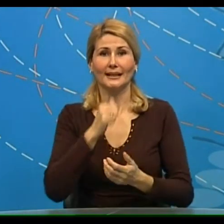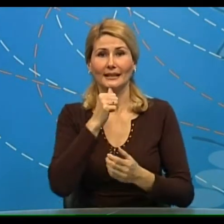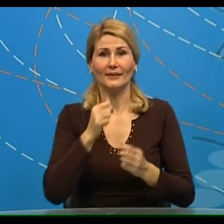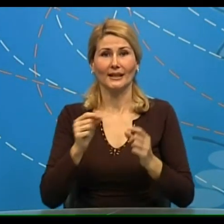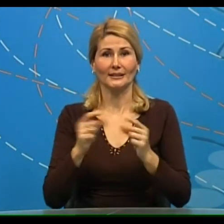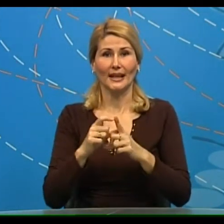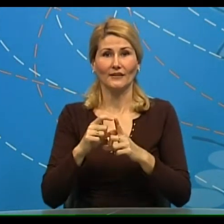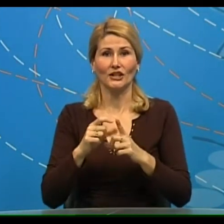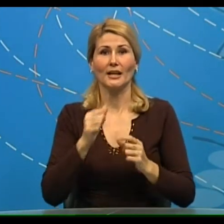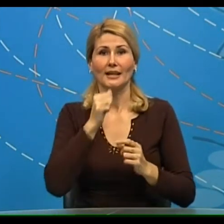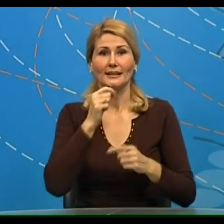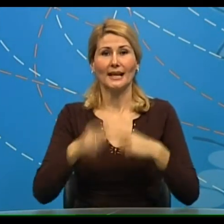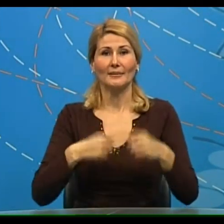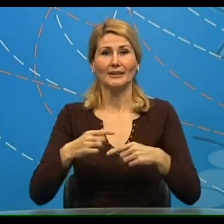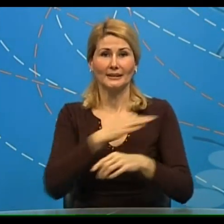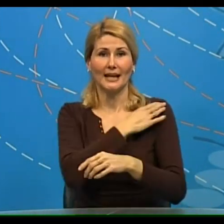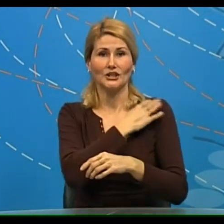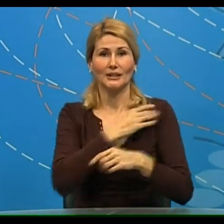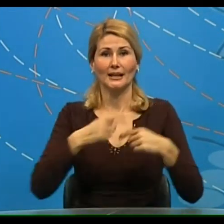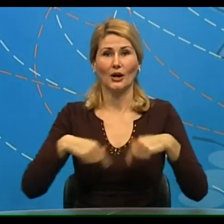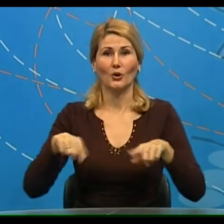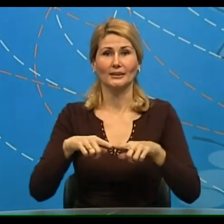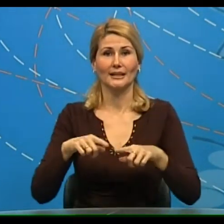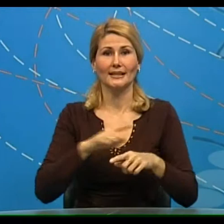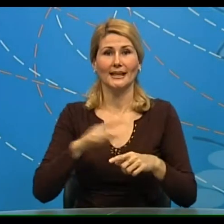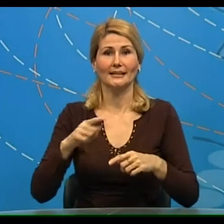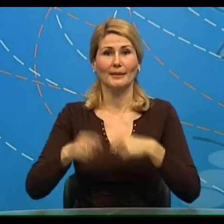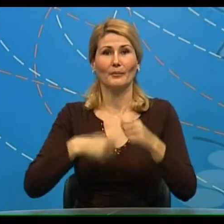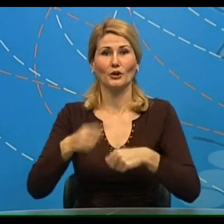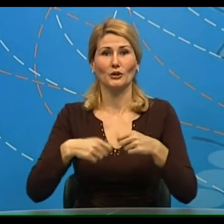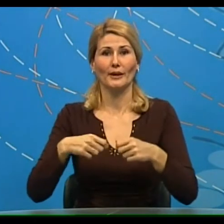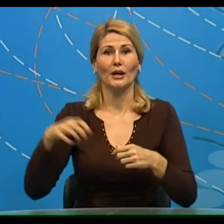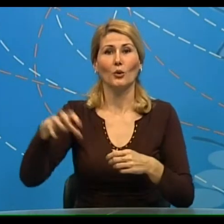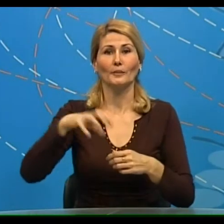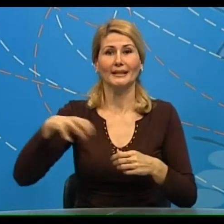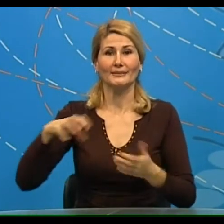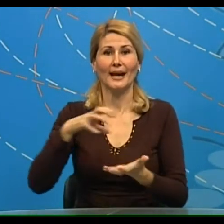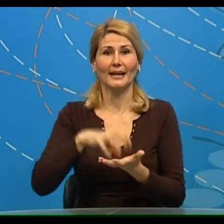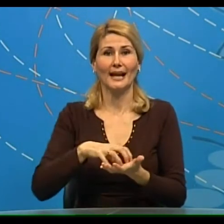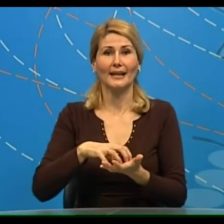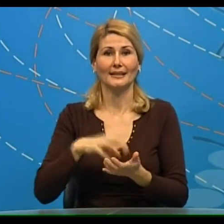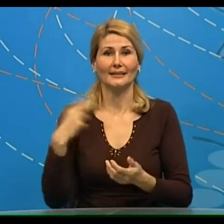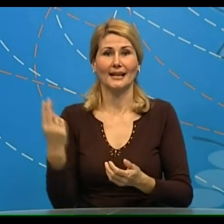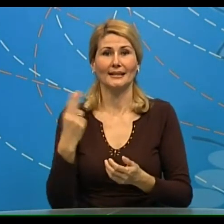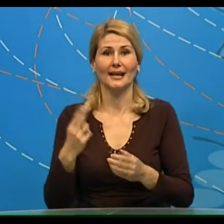Ivan Dević i zamenik načelnika Odeljenja za poslove urbanizma grada Zrenjanina